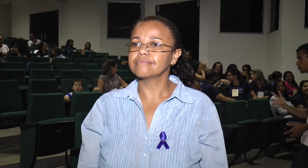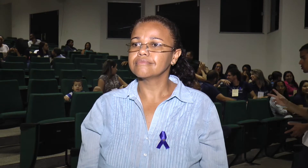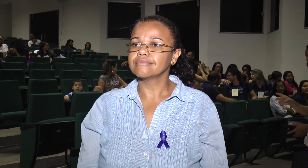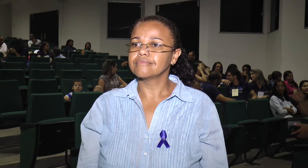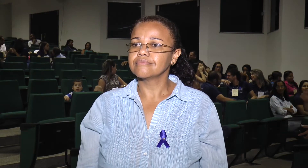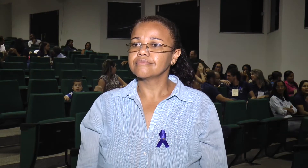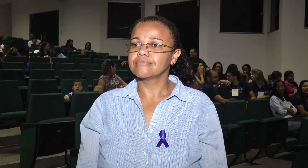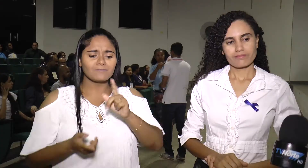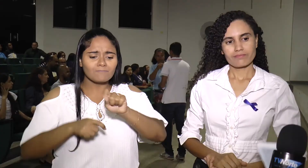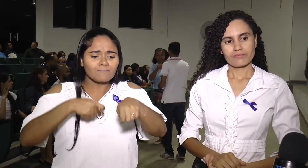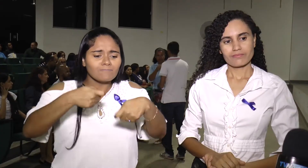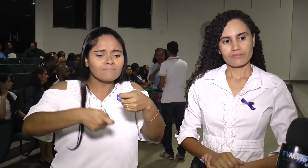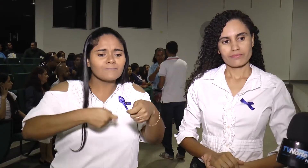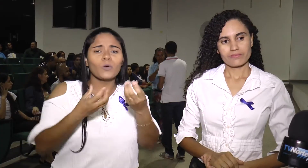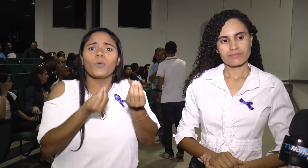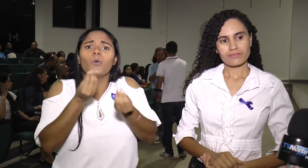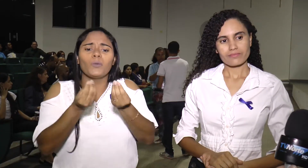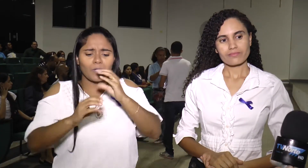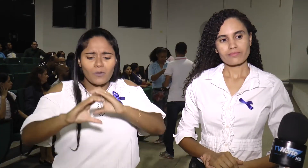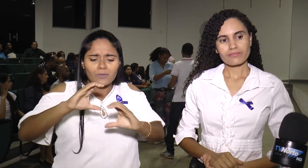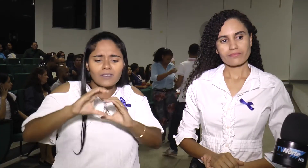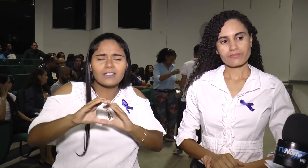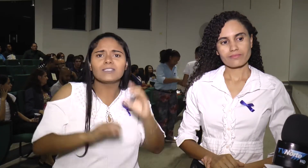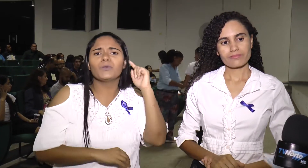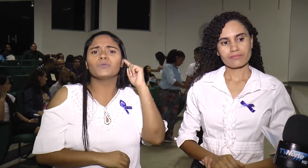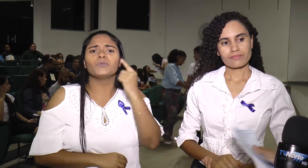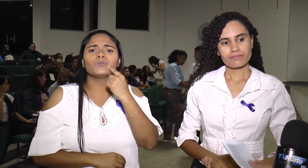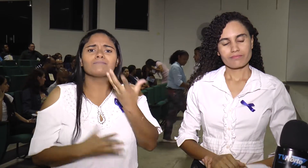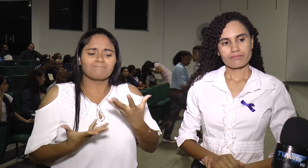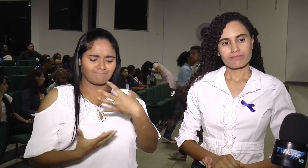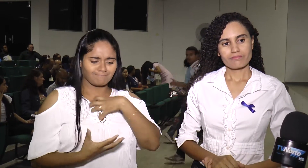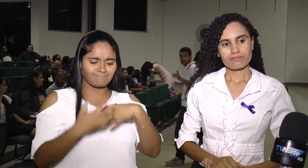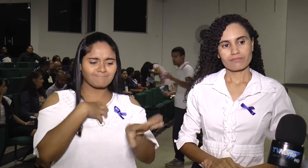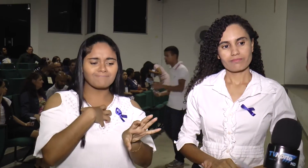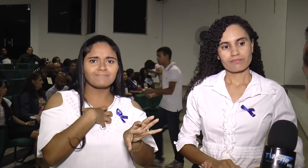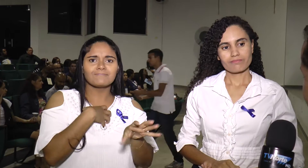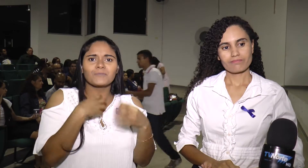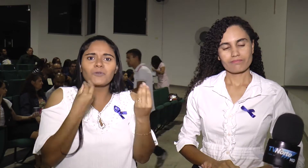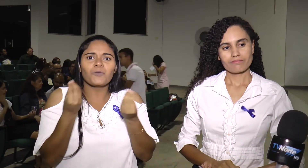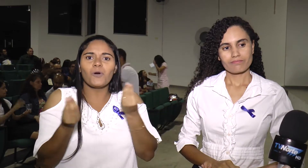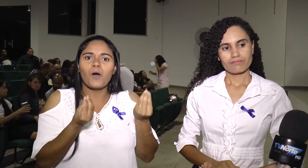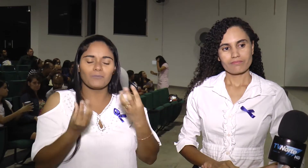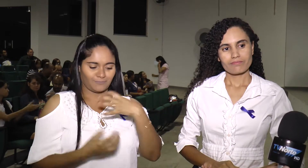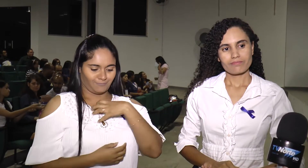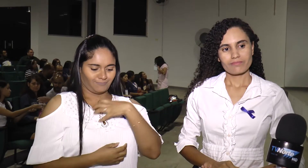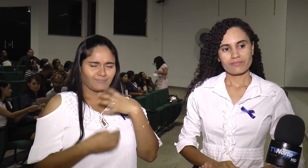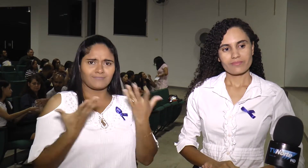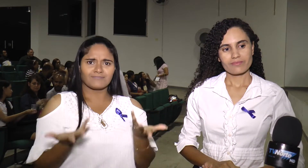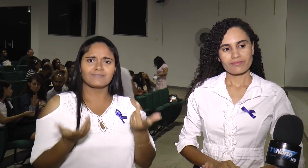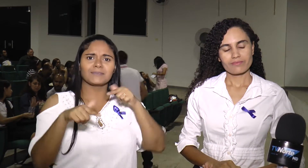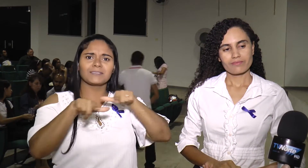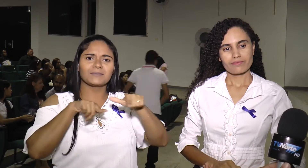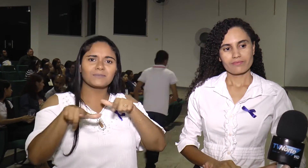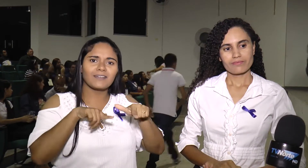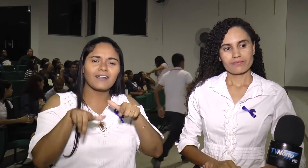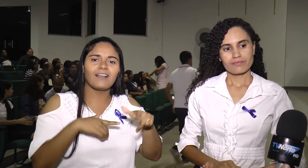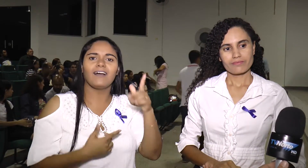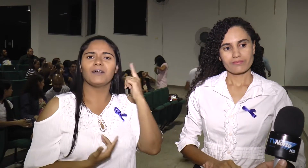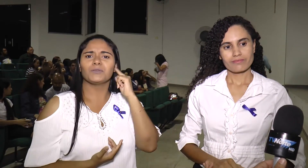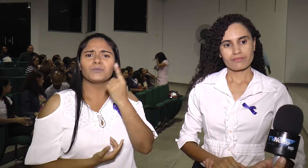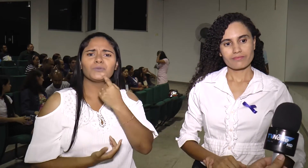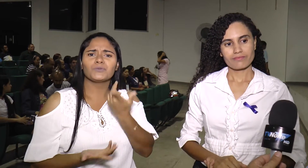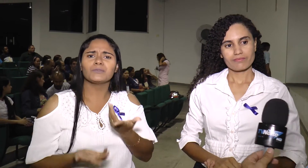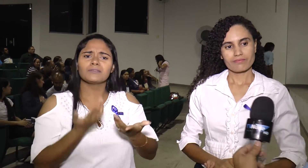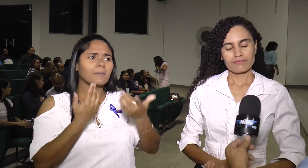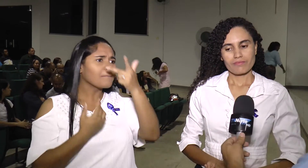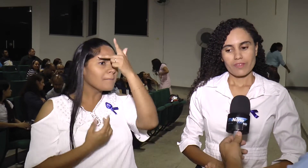sofrimento há muito tempo Josielia é intérprete em libras A comunicação dela com os surdos tem proporcionado importantes